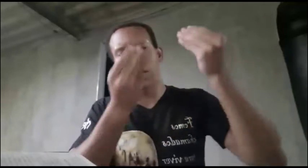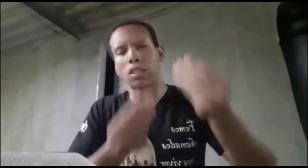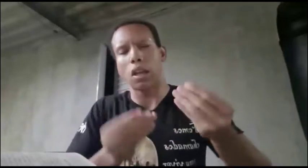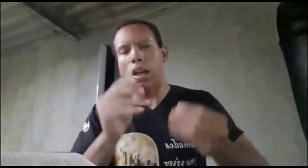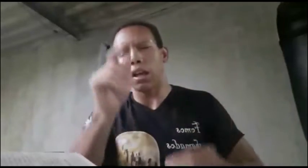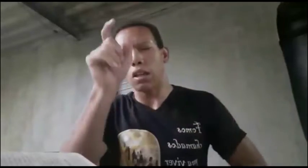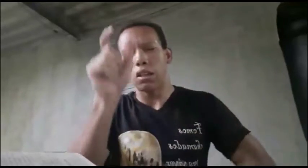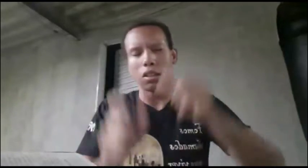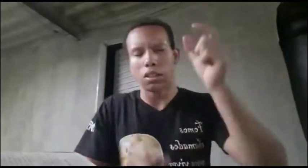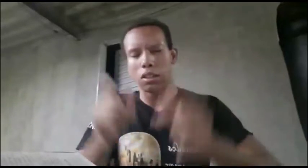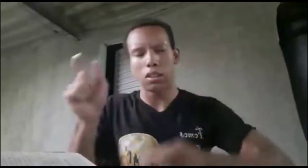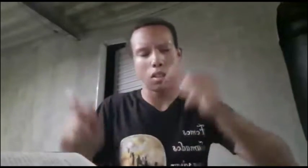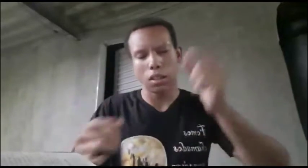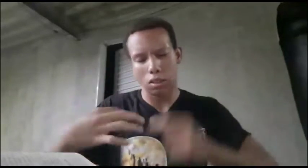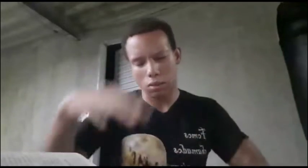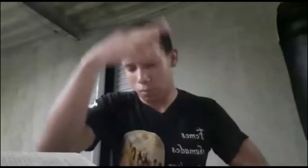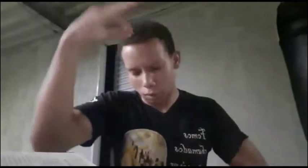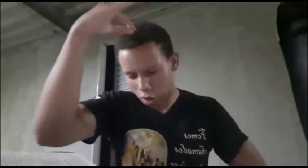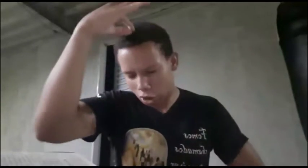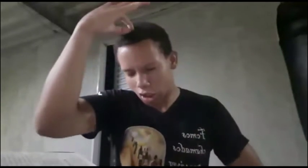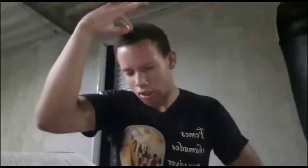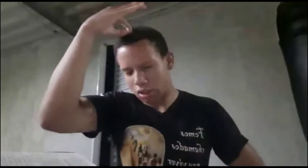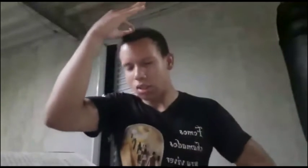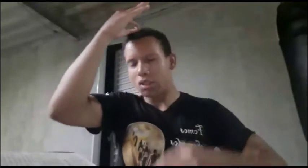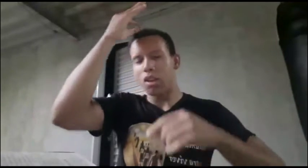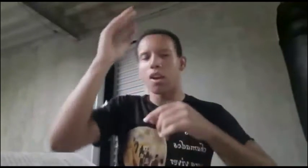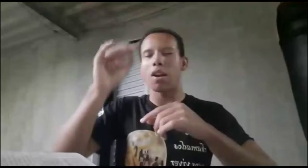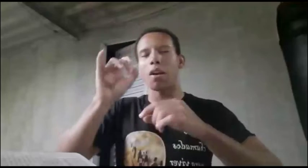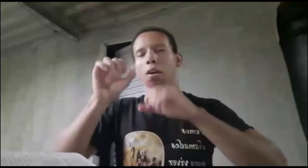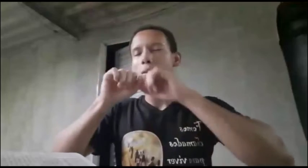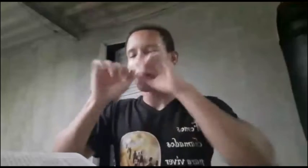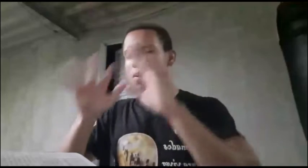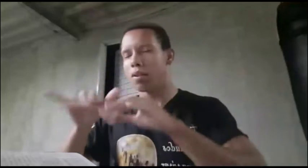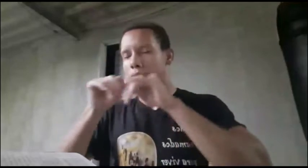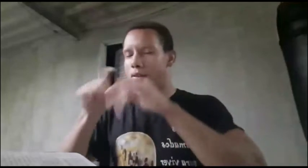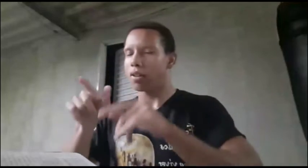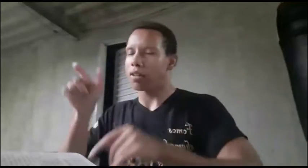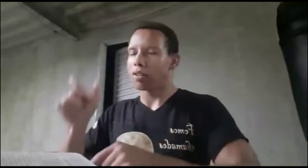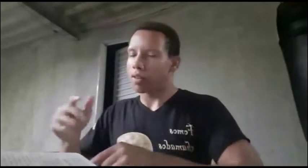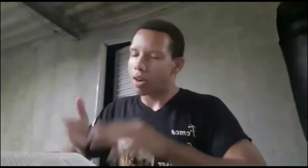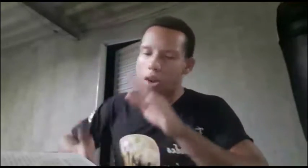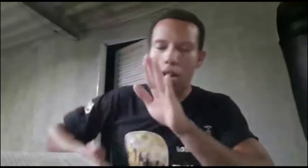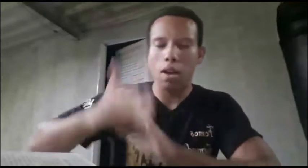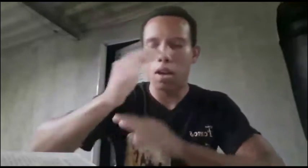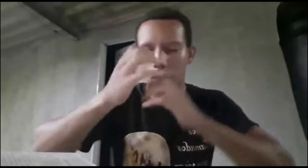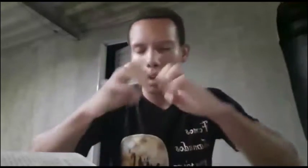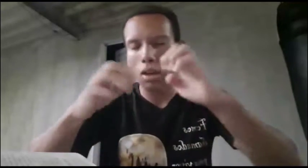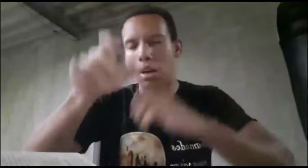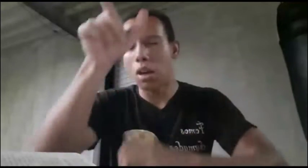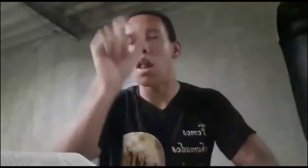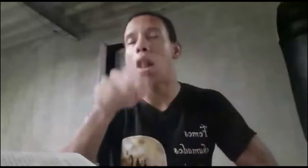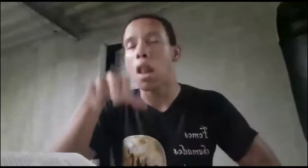para que possamos, Senhor, levar a Tua luz para aqueles que estão em trevas.